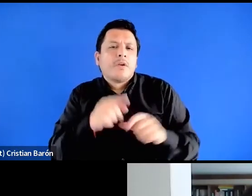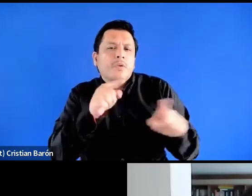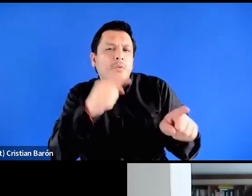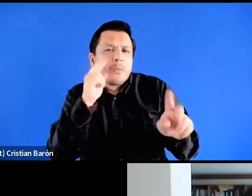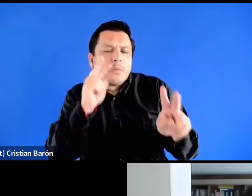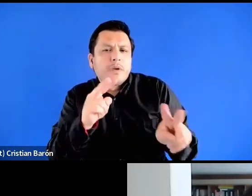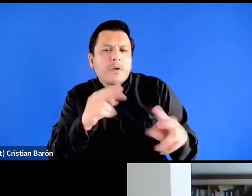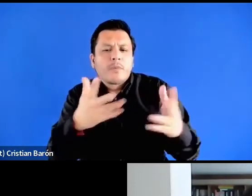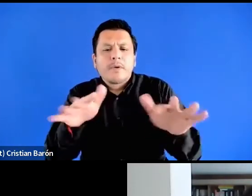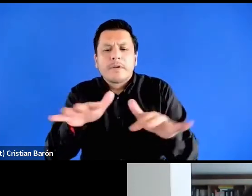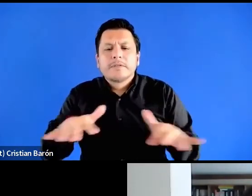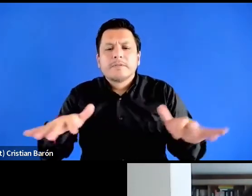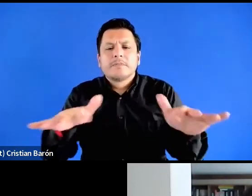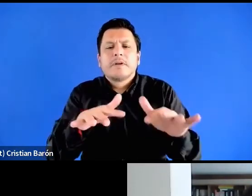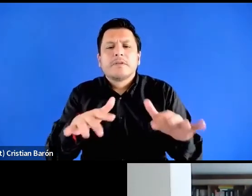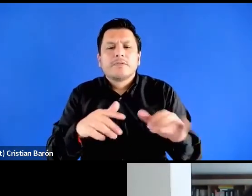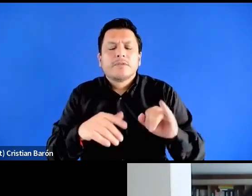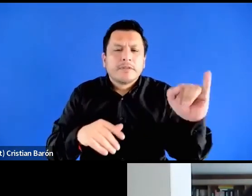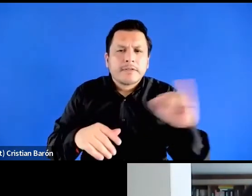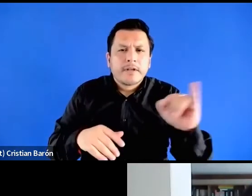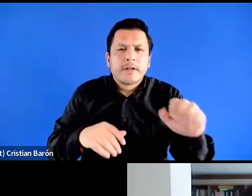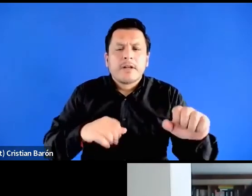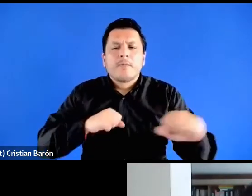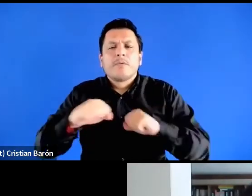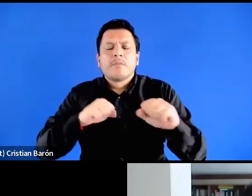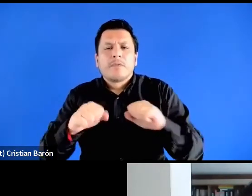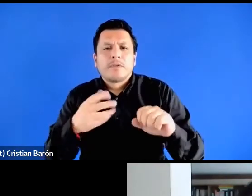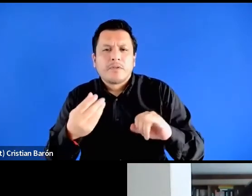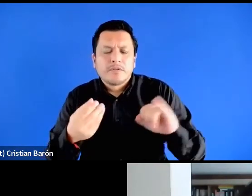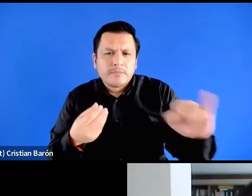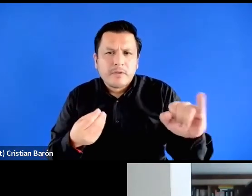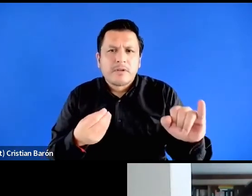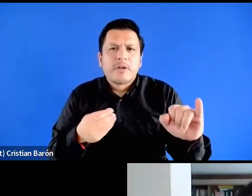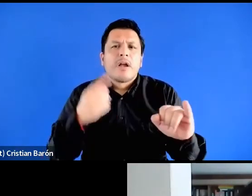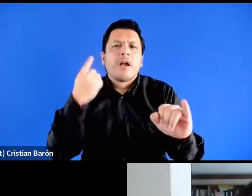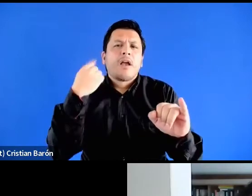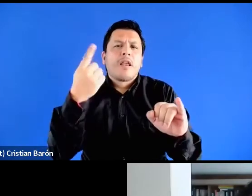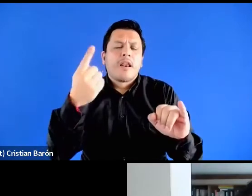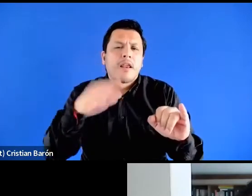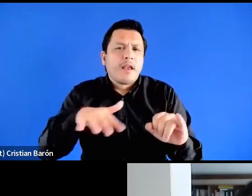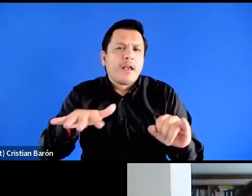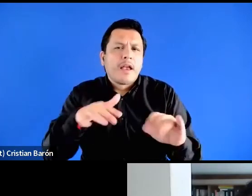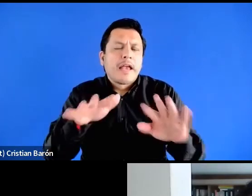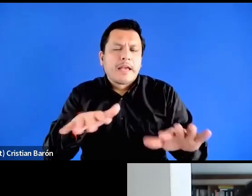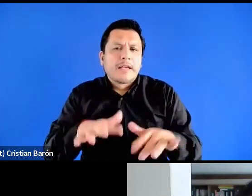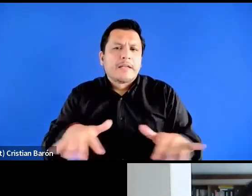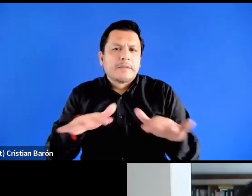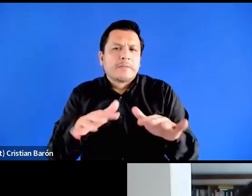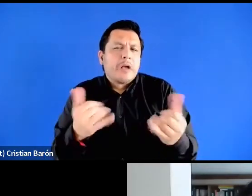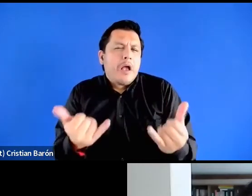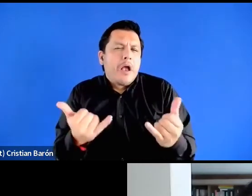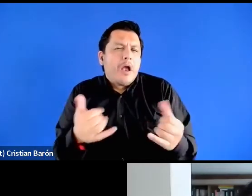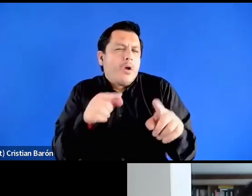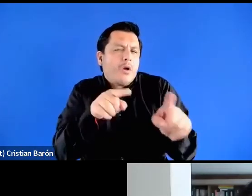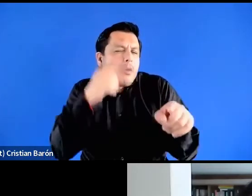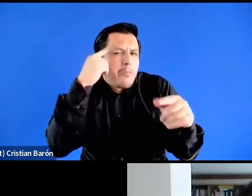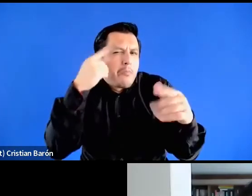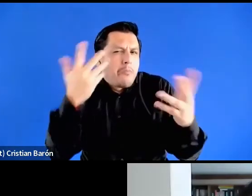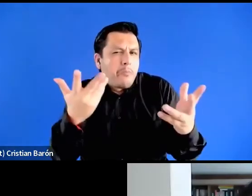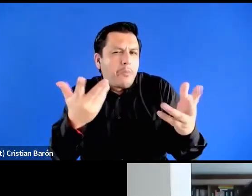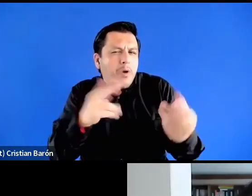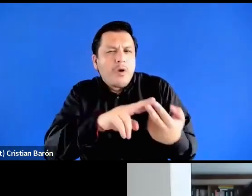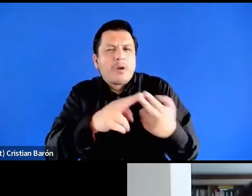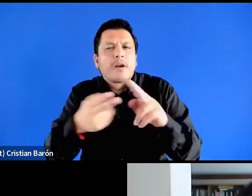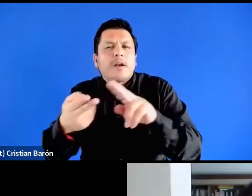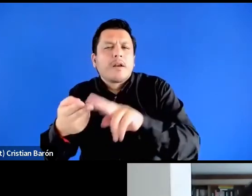espacios de izquierda los movimientos de izquierda los partidos de izquierda en este momento en relación